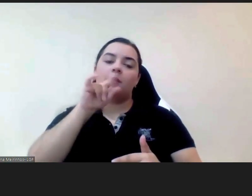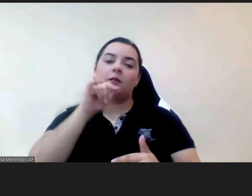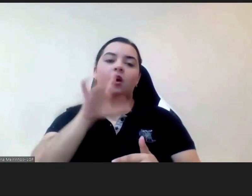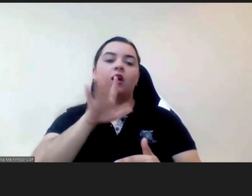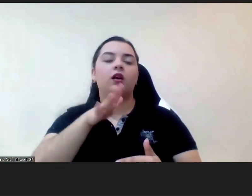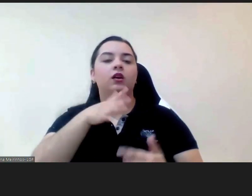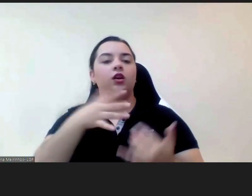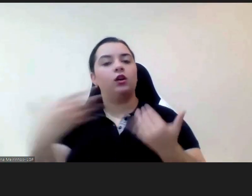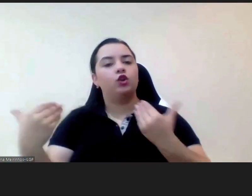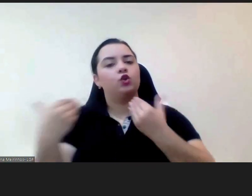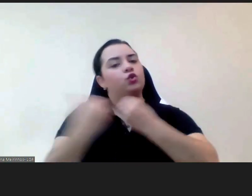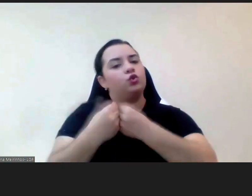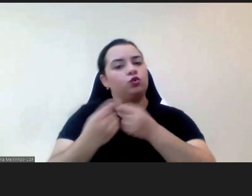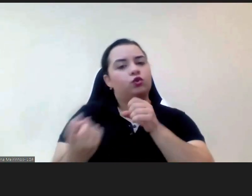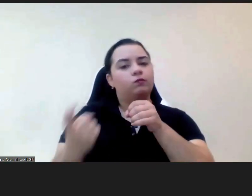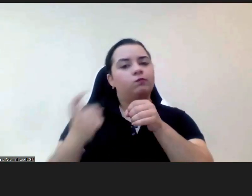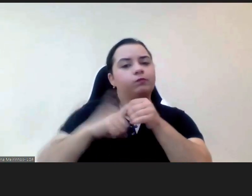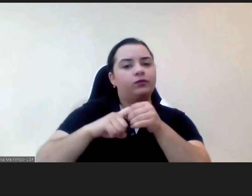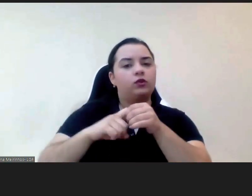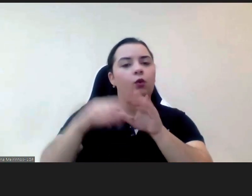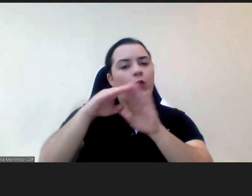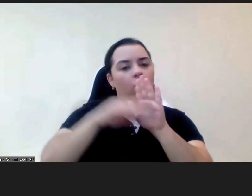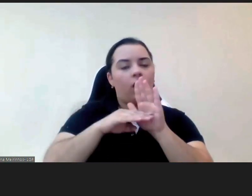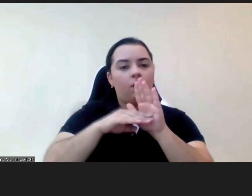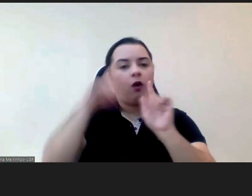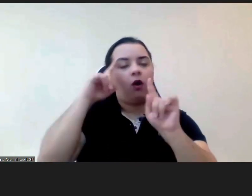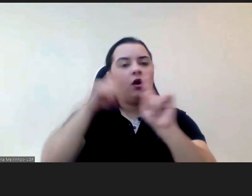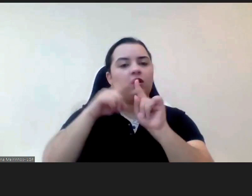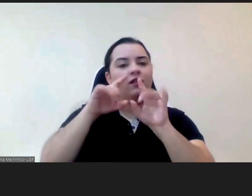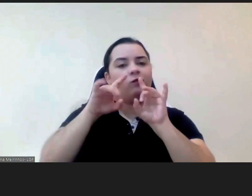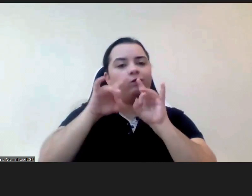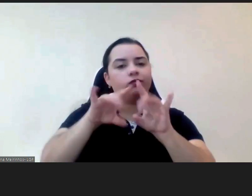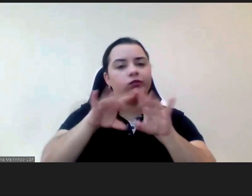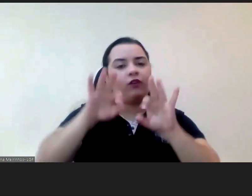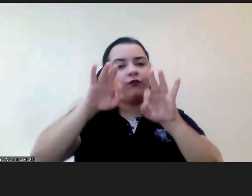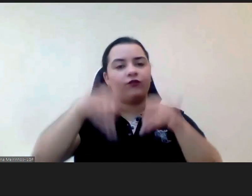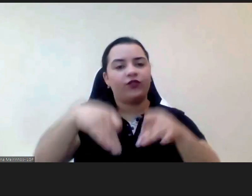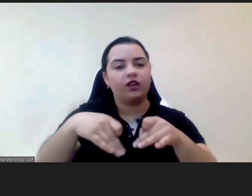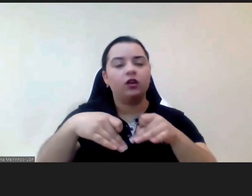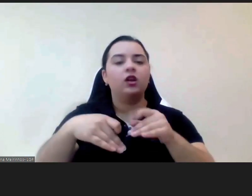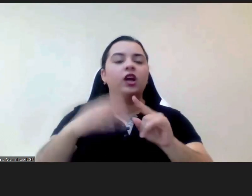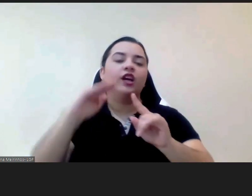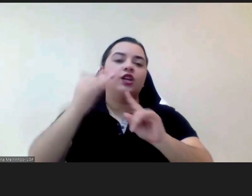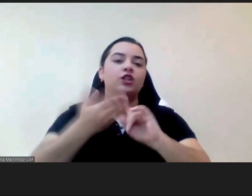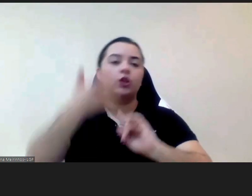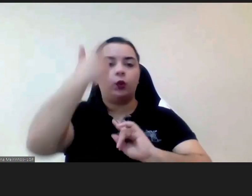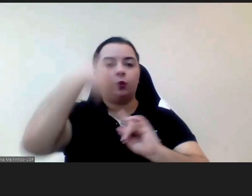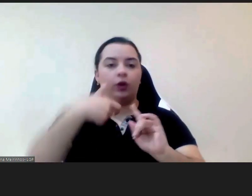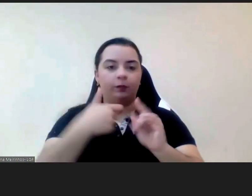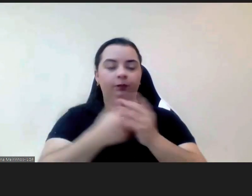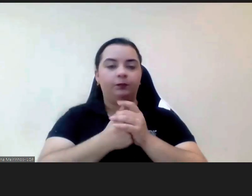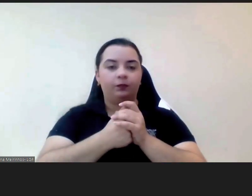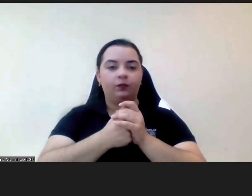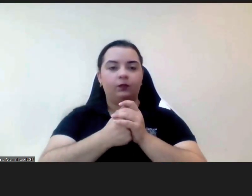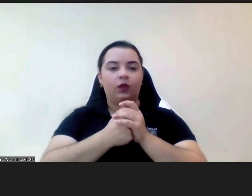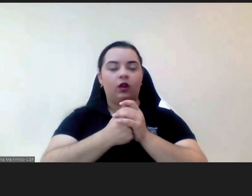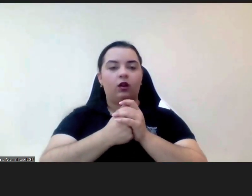o que vos queria o que vos queria dizer é que temos procurado não apenas